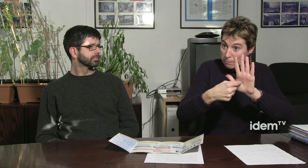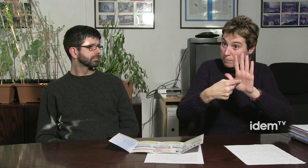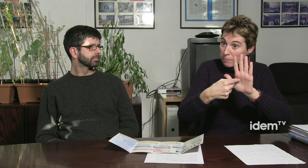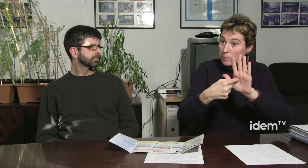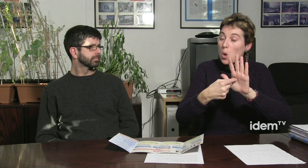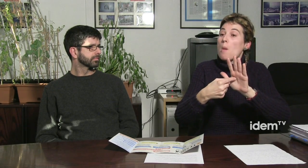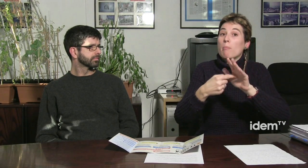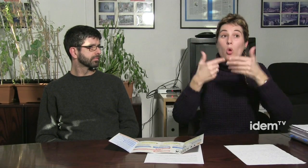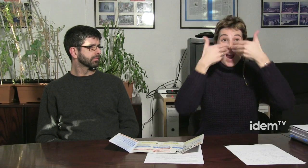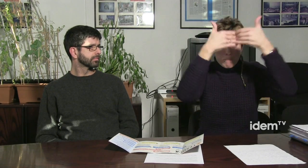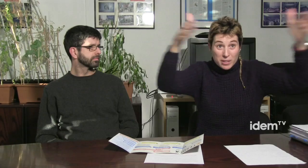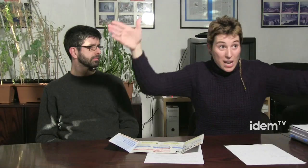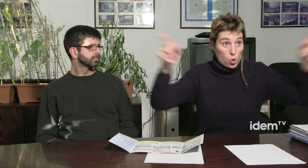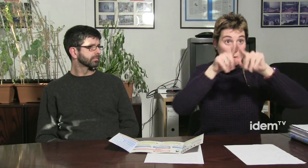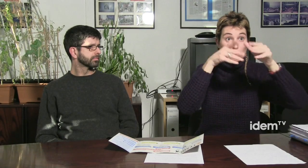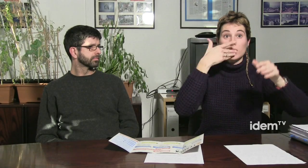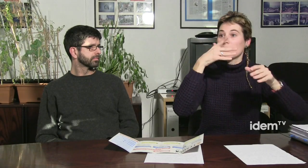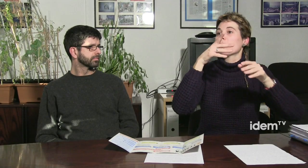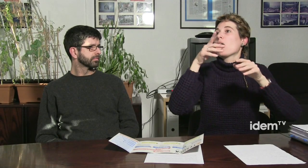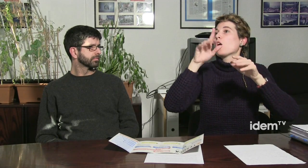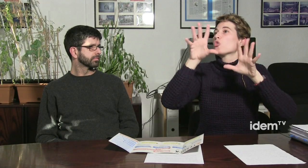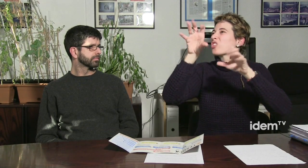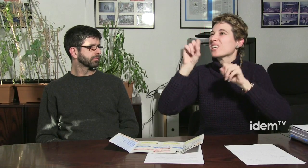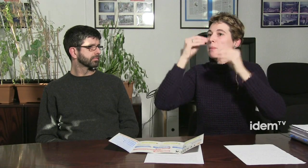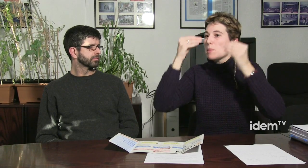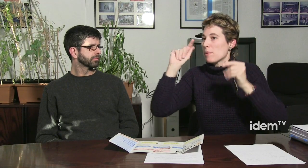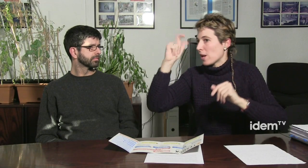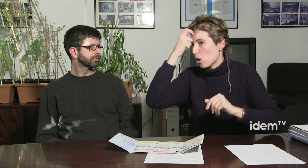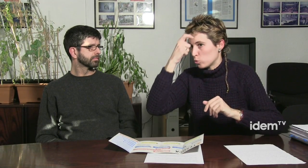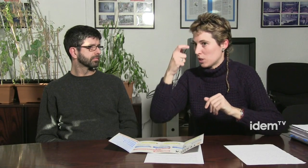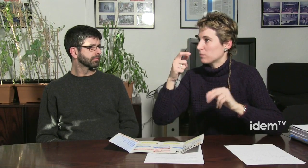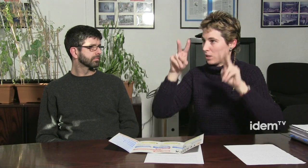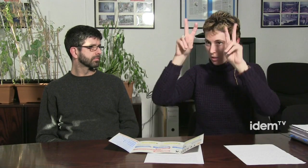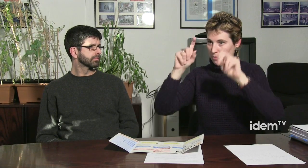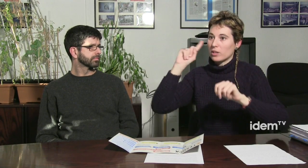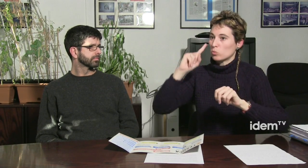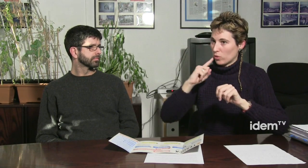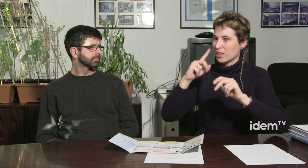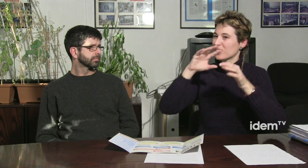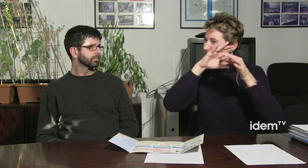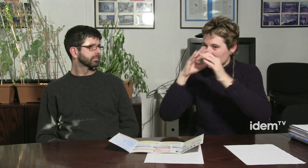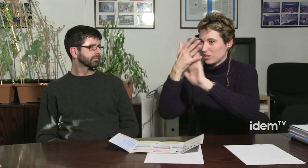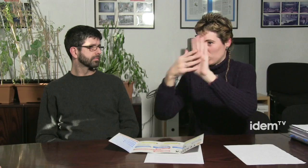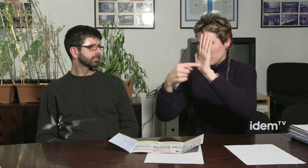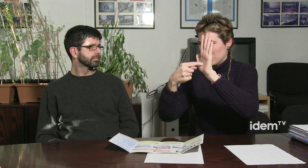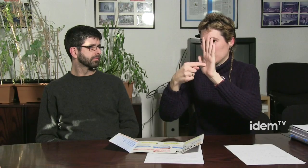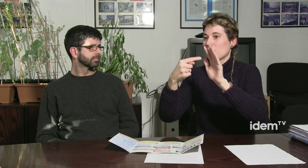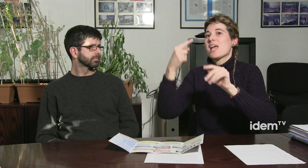Les persones sordes sí que sentien que era la seva llengua, però les persones oïdores no